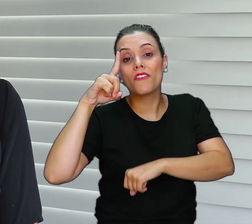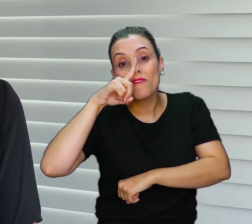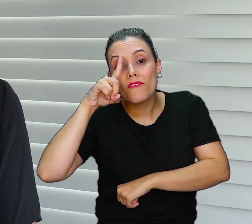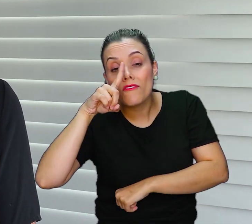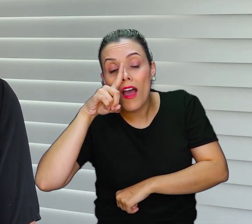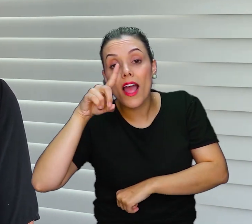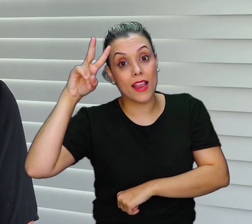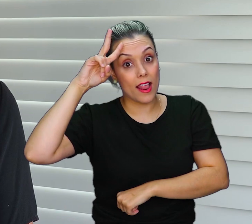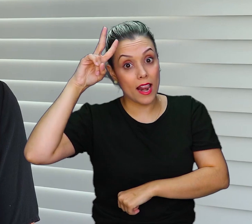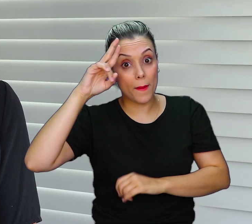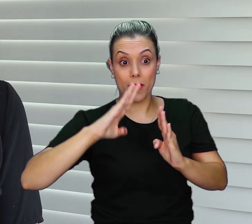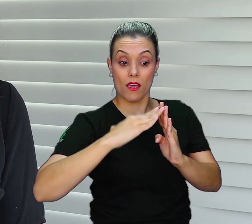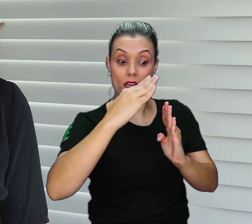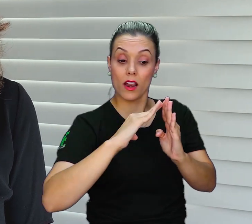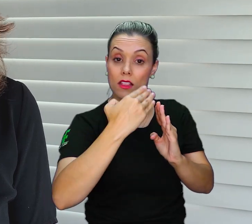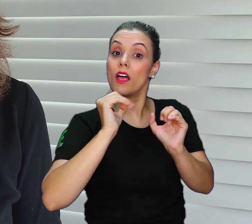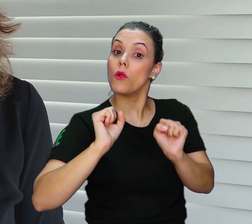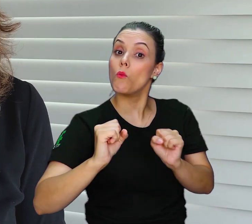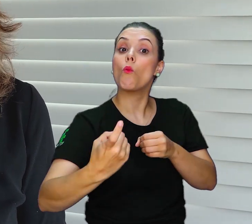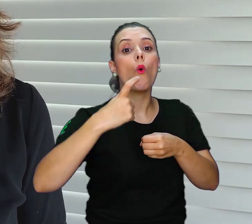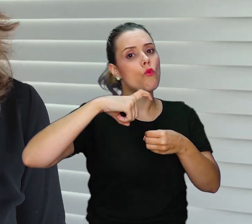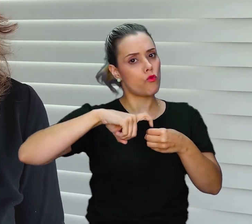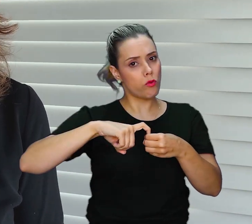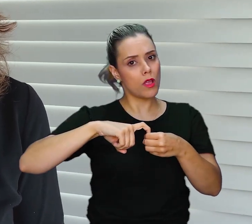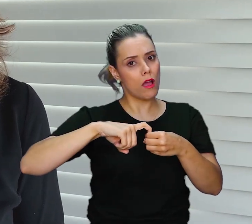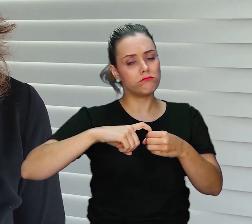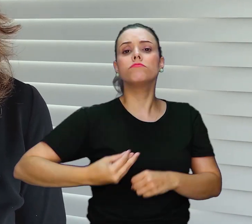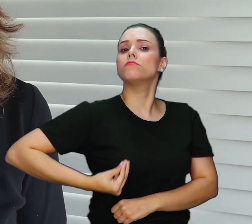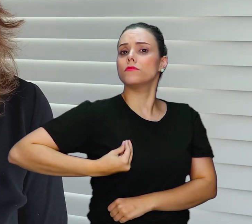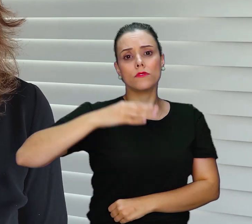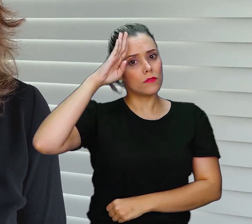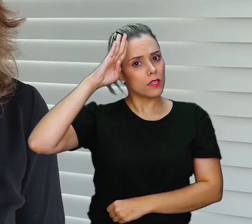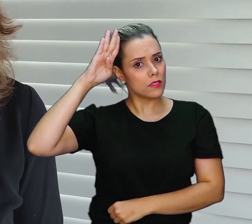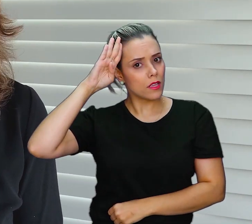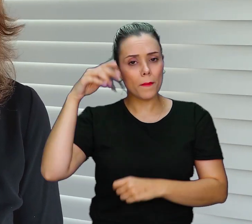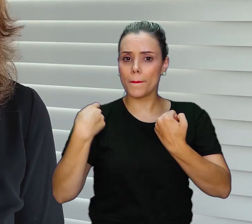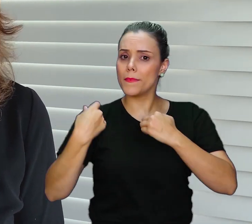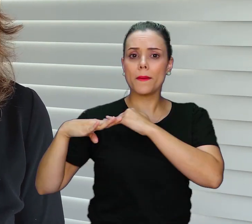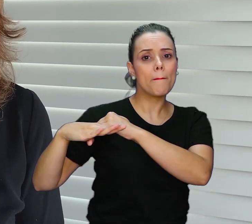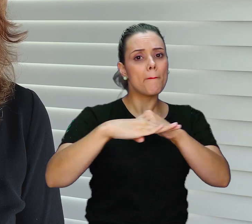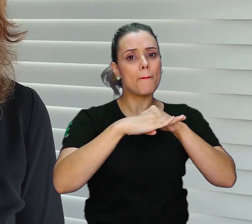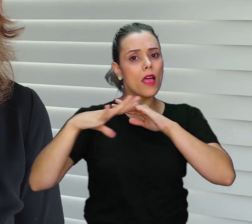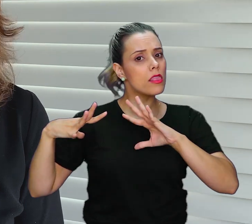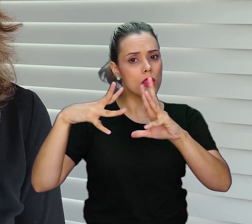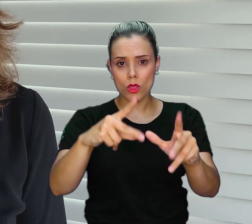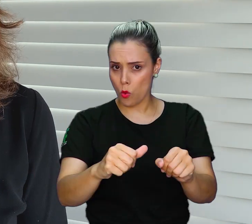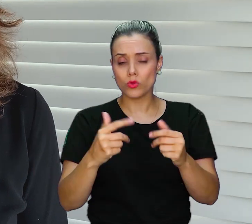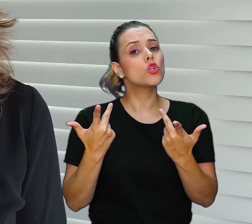vamos retomar o calendário, de modo que a nossa vida acadêmica possa ser cumprida de modo pleno para todos. Estamos